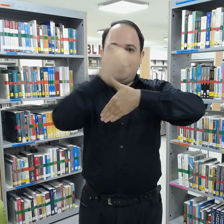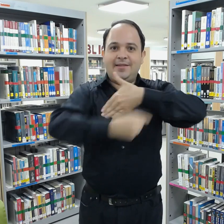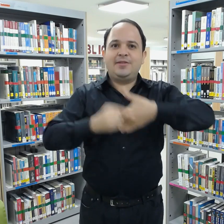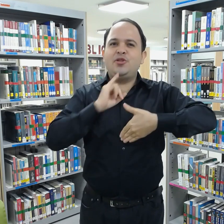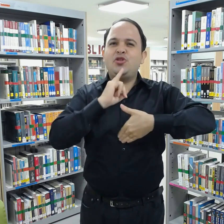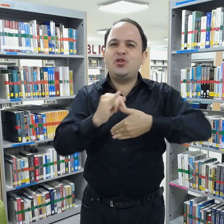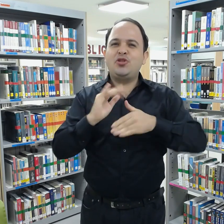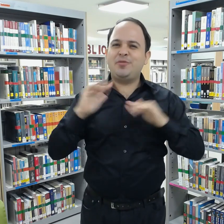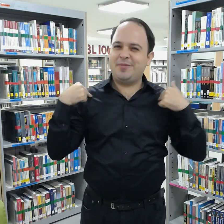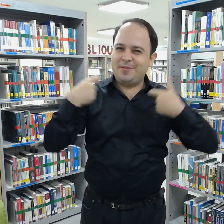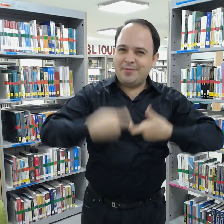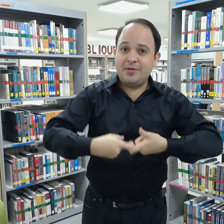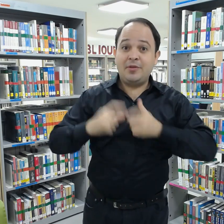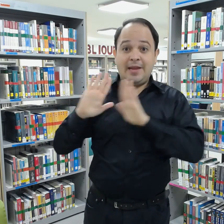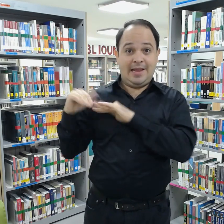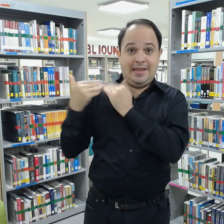literatura hispanoamericana.